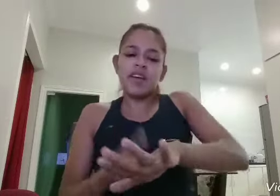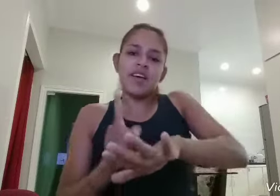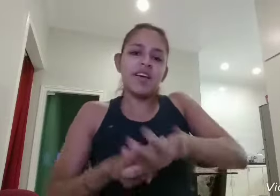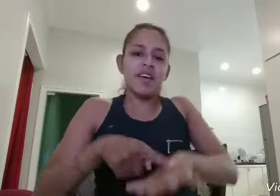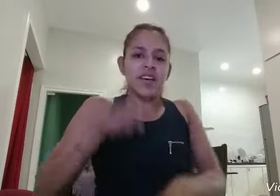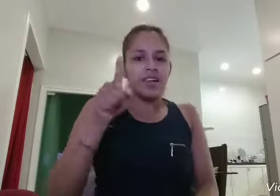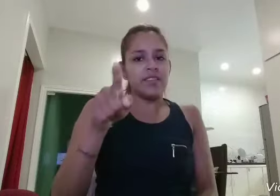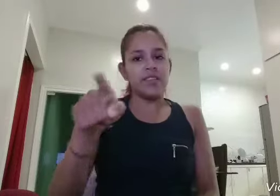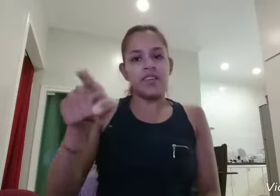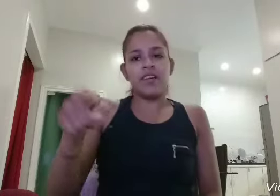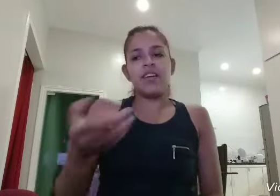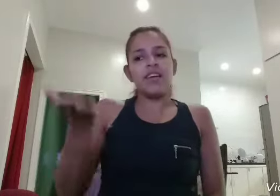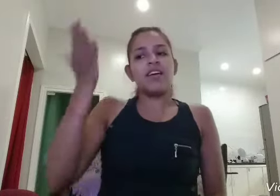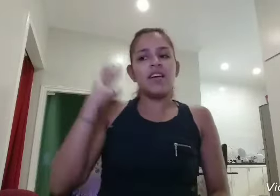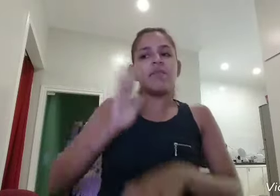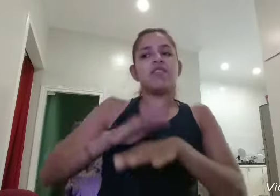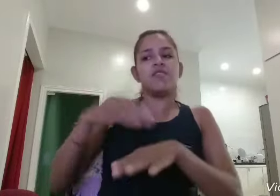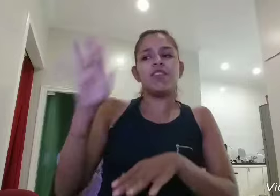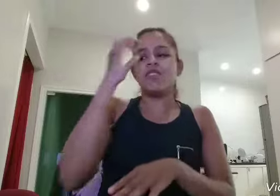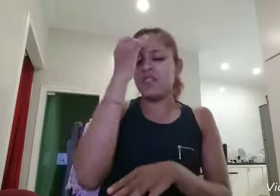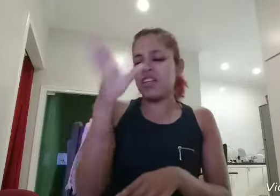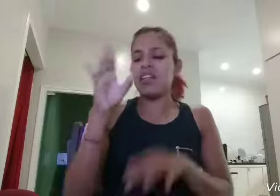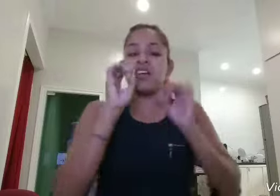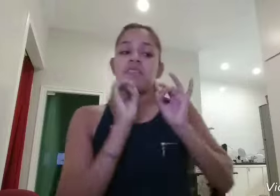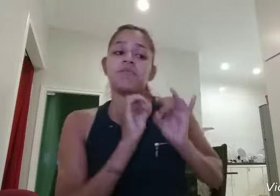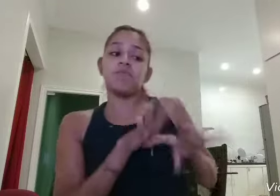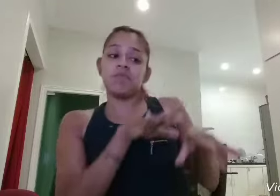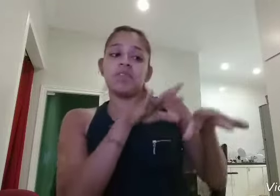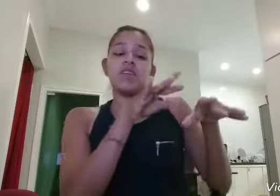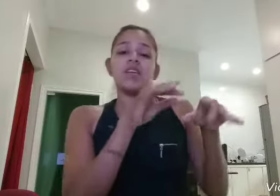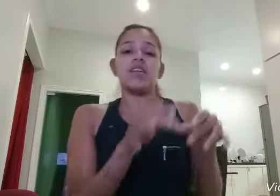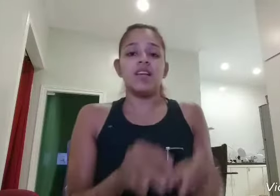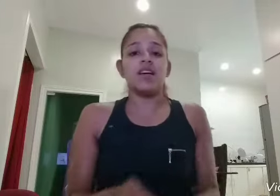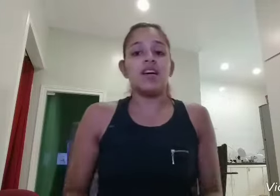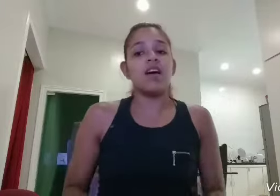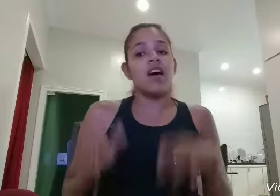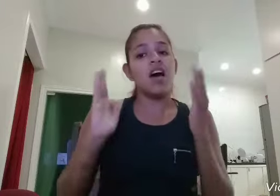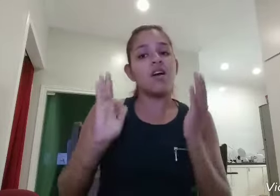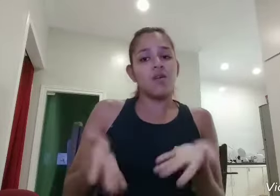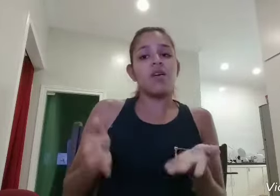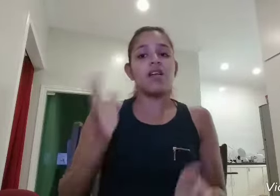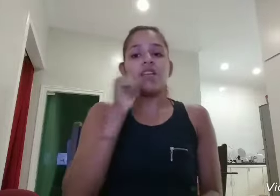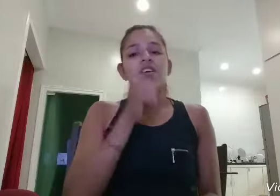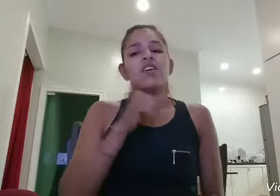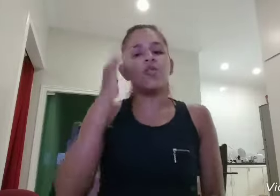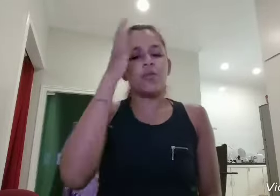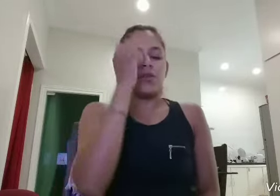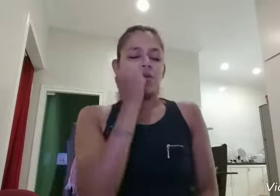ela Era mais fácil pelo dedo dela Agora ela tá dormindo